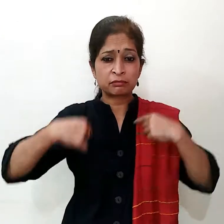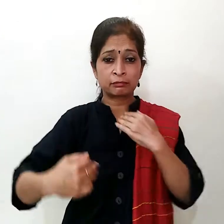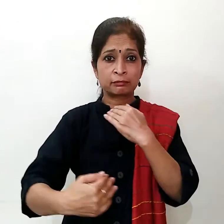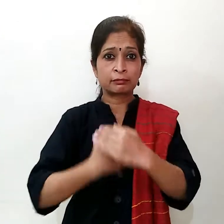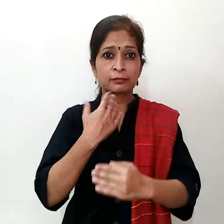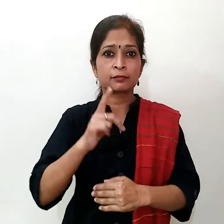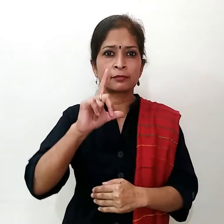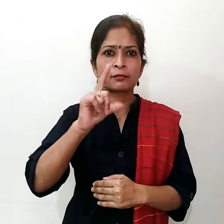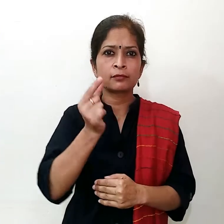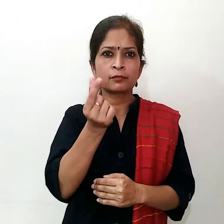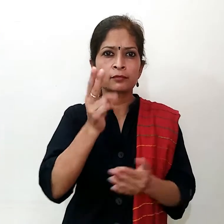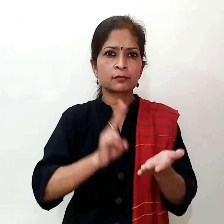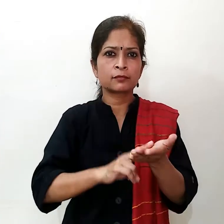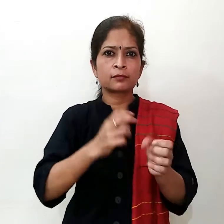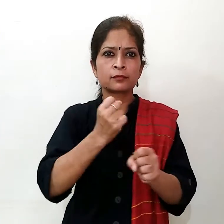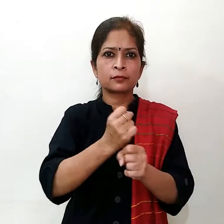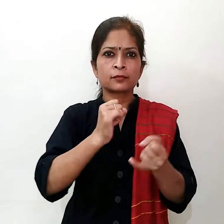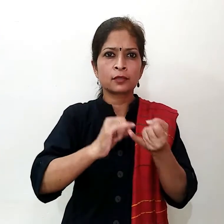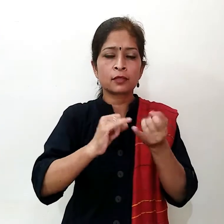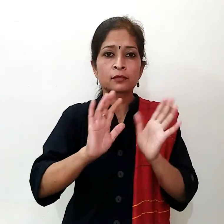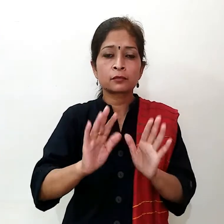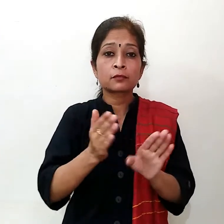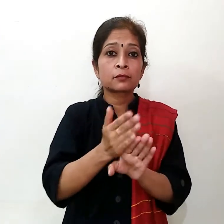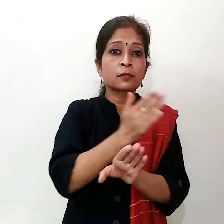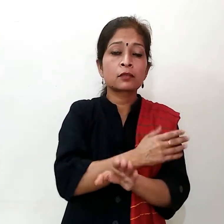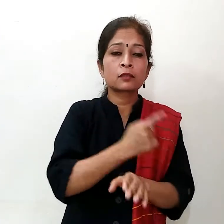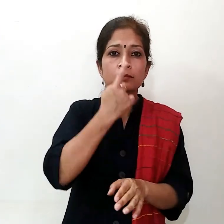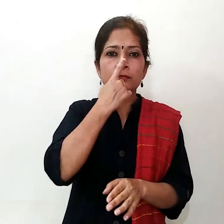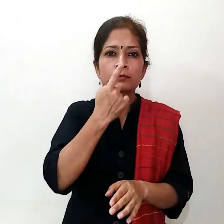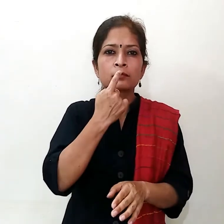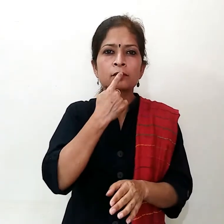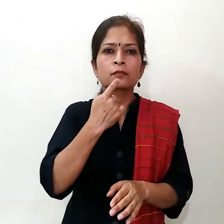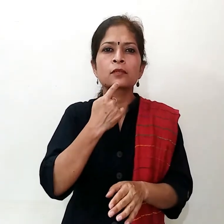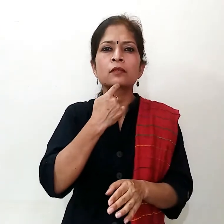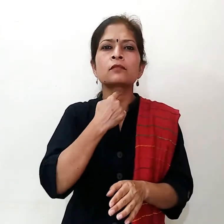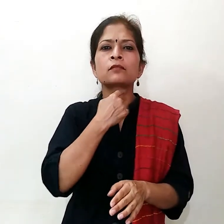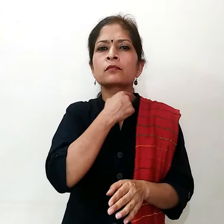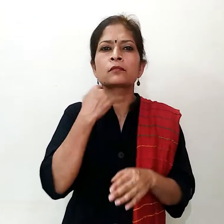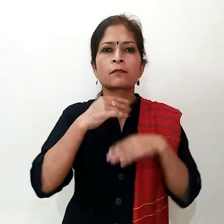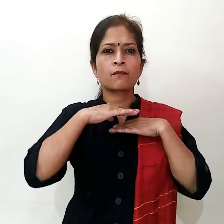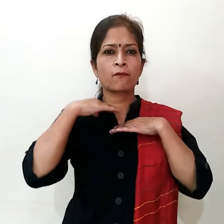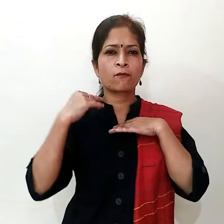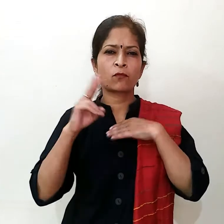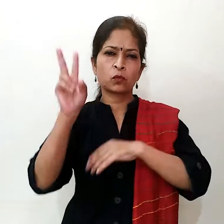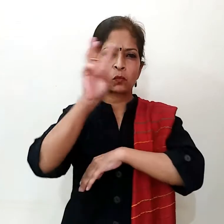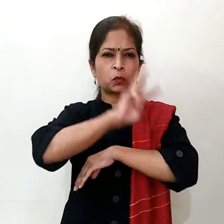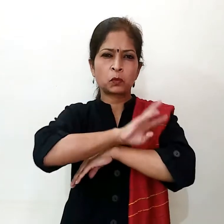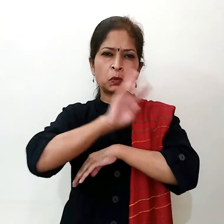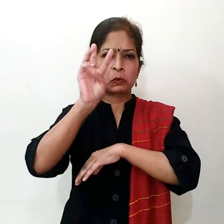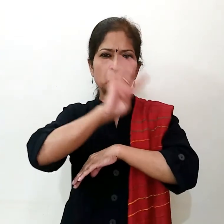फेफ़लों में प्रवेस करने से पहले शुरुआती दो से तीने हमारे मूँ, स्वासनली या नदुनों के